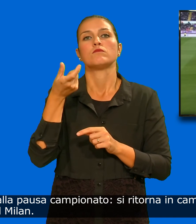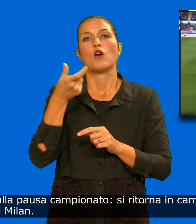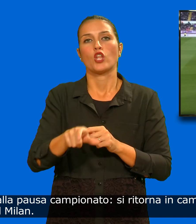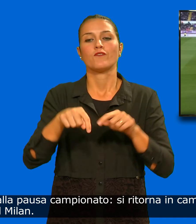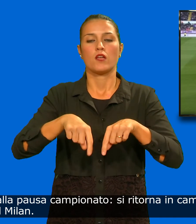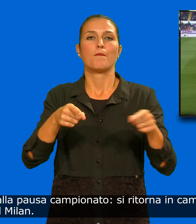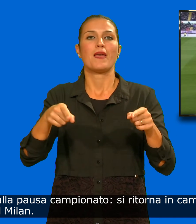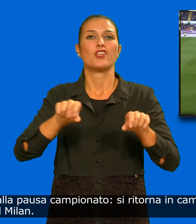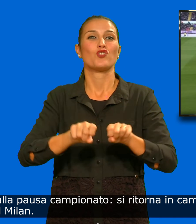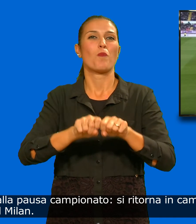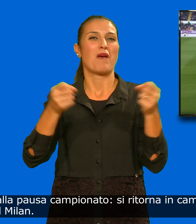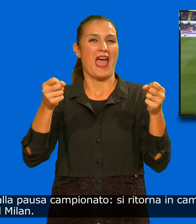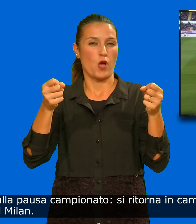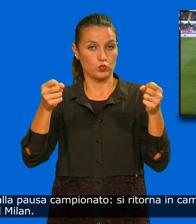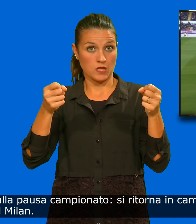campo il 20 ottobre contro il Milan.